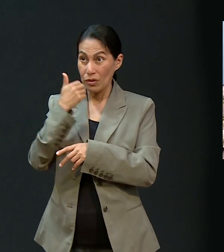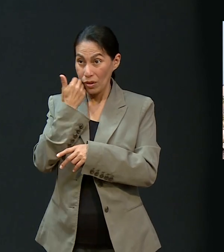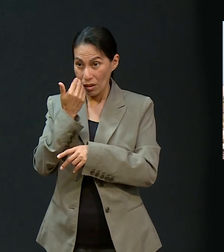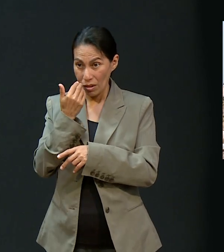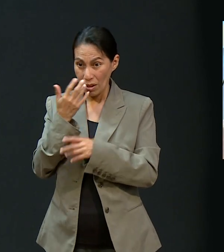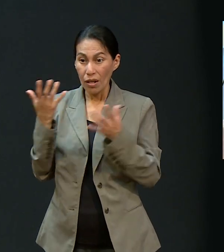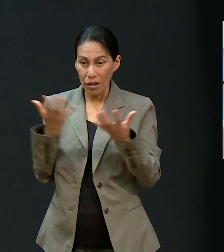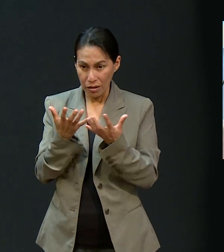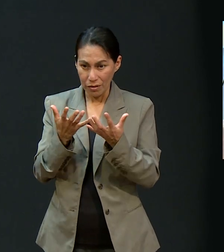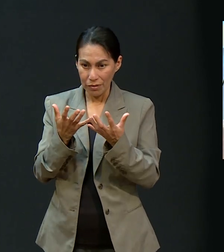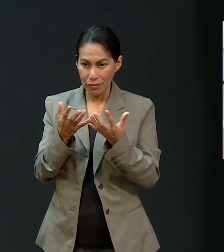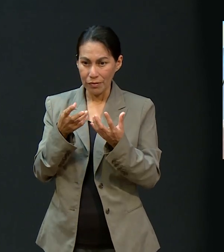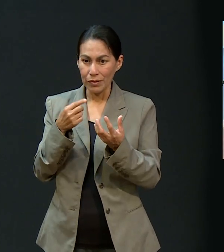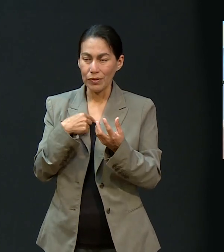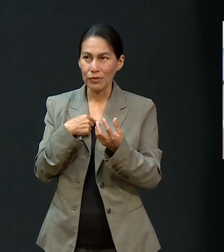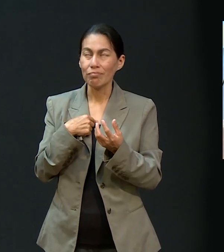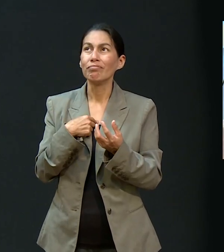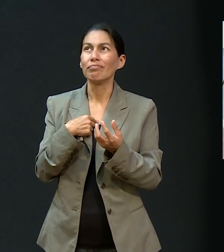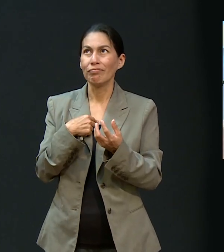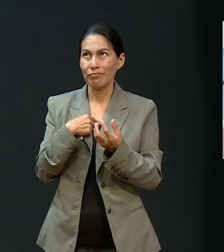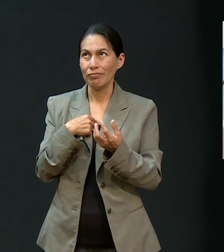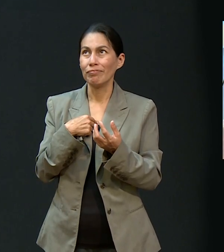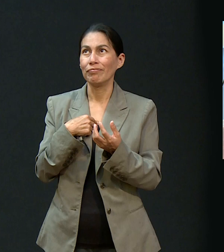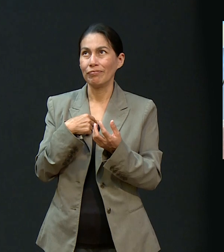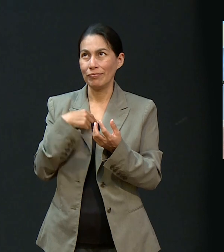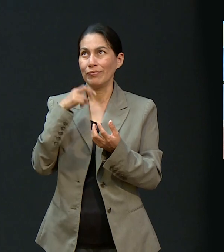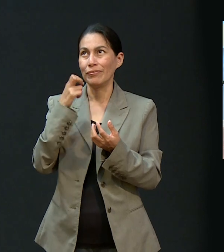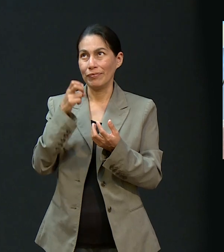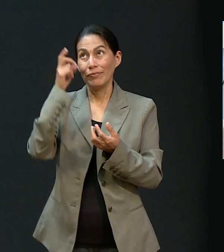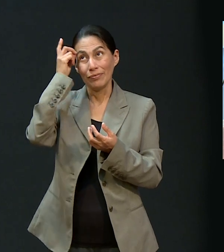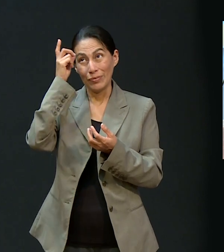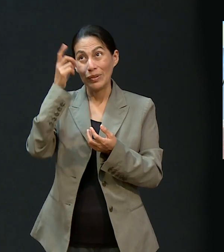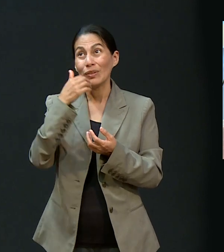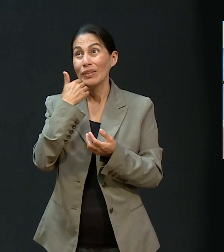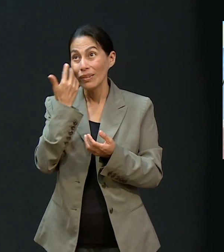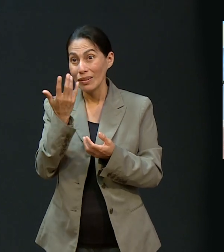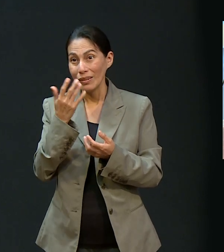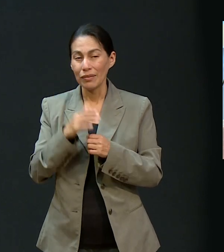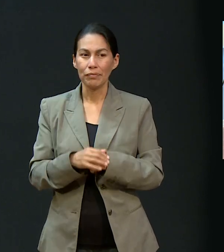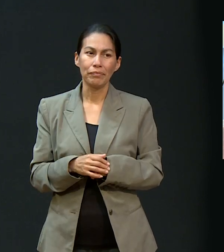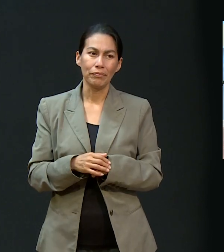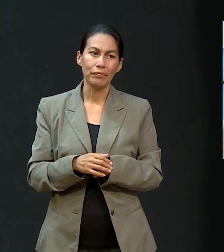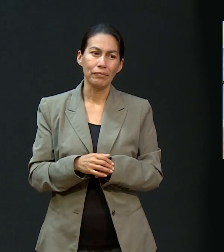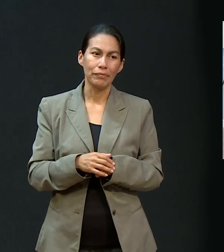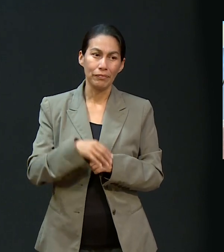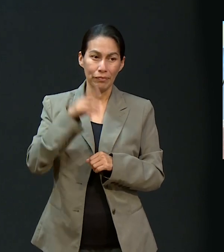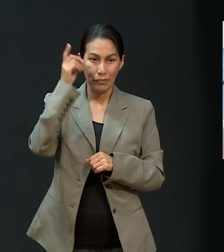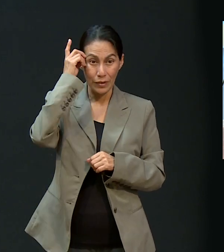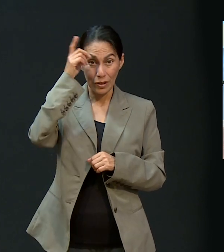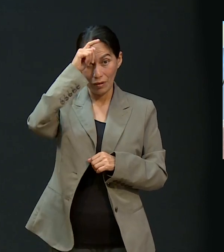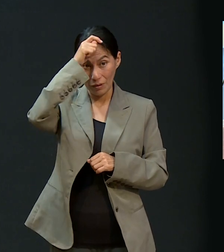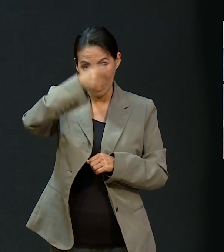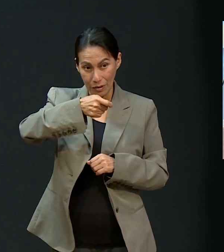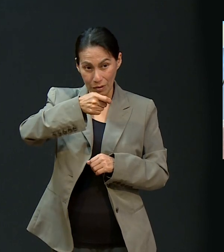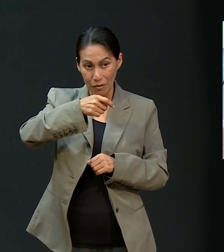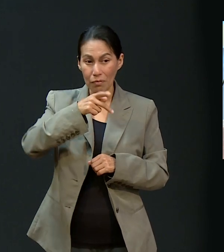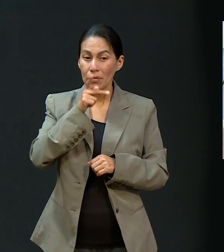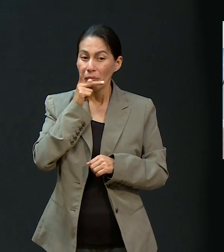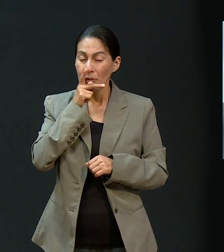Amén, amén. Entonces yo dije, pues sí, aquí es. La bendición de Dios y la bendición de